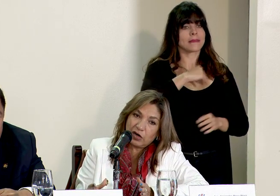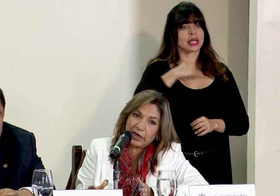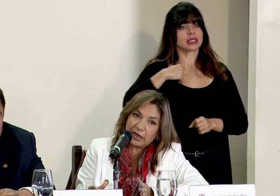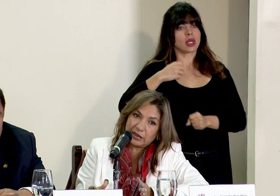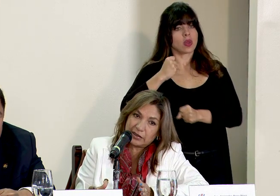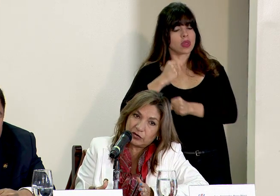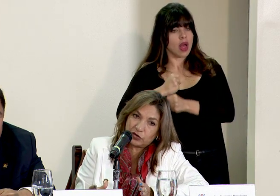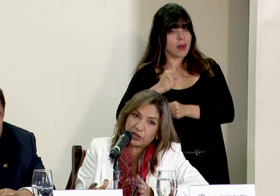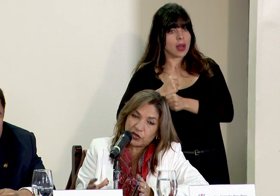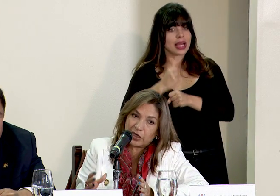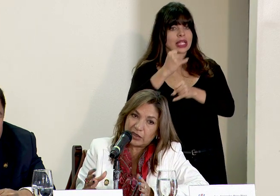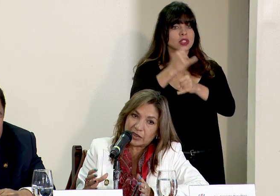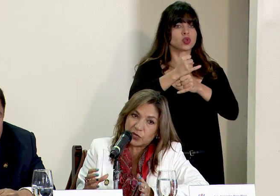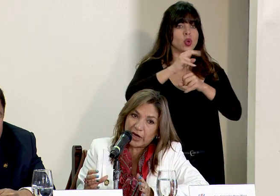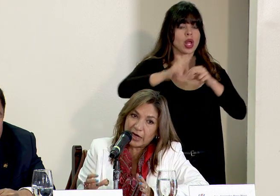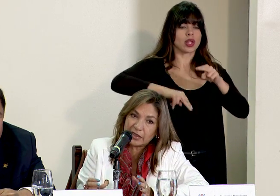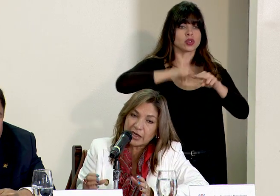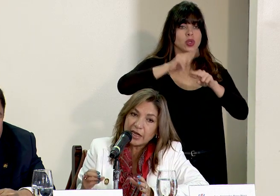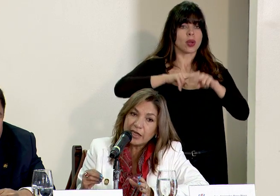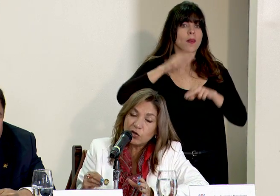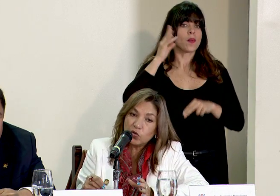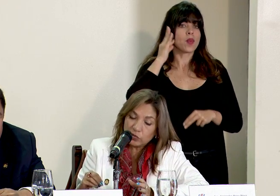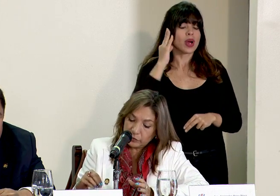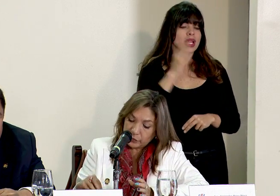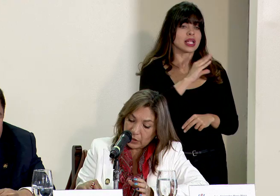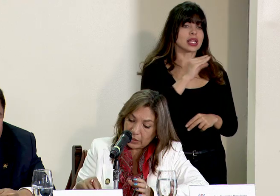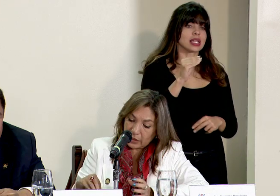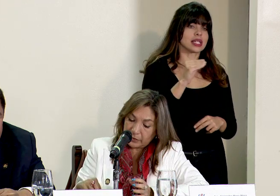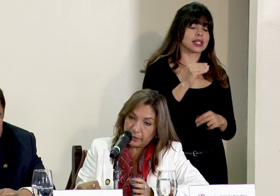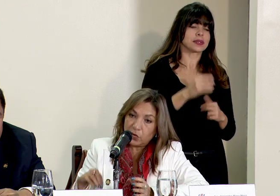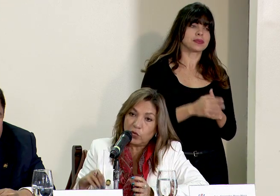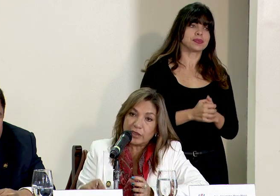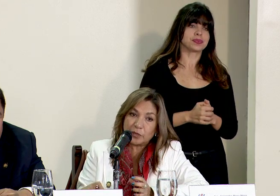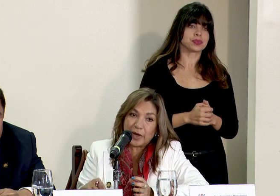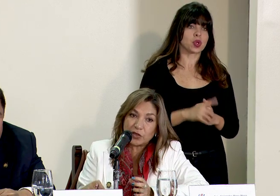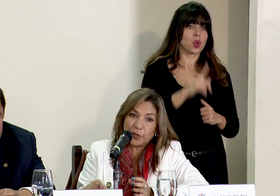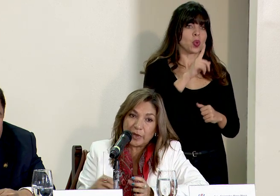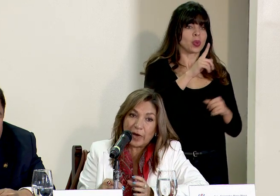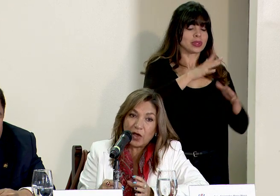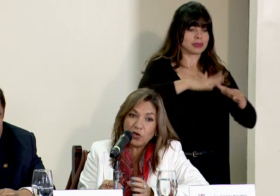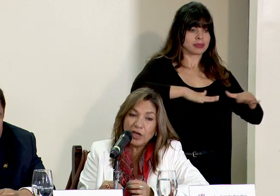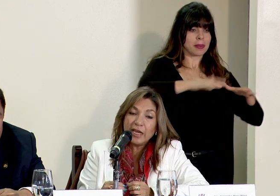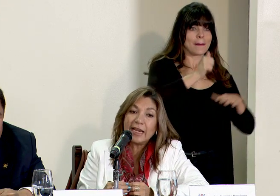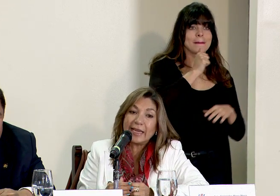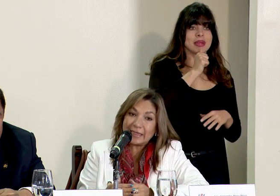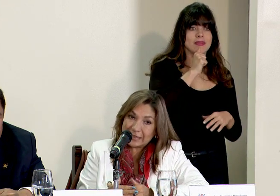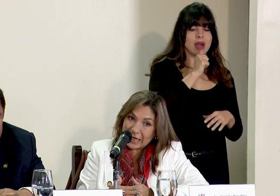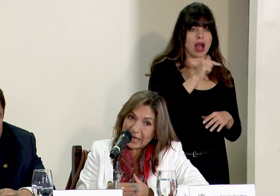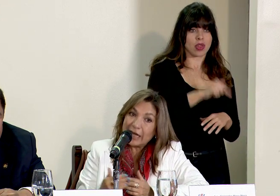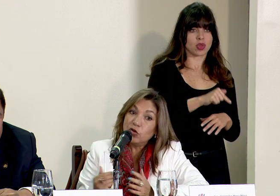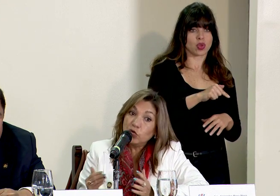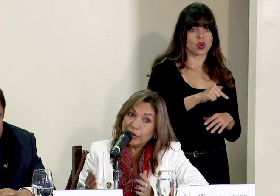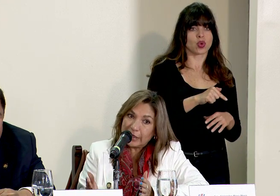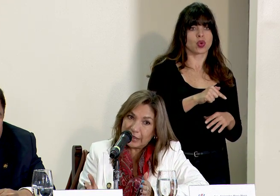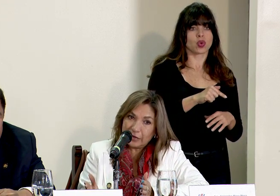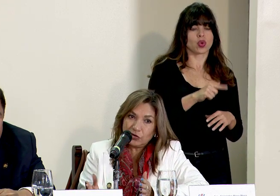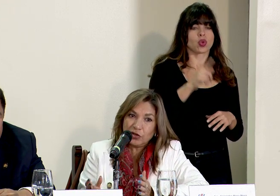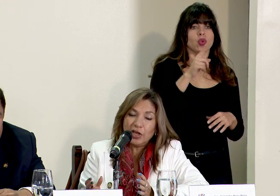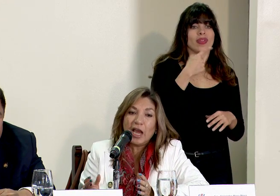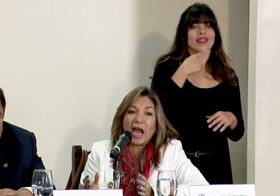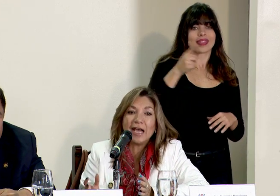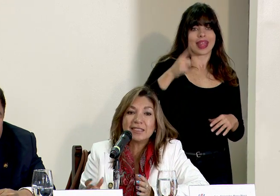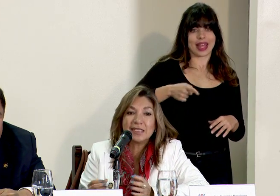de Trabajo el Instituto Nacional de las Mujeres y un un espacio privado que está en un